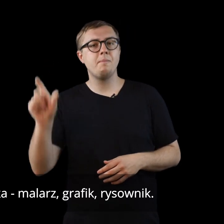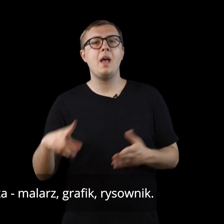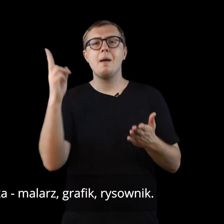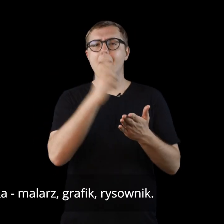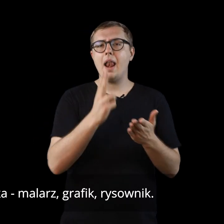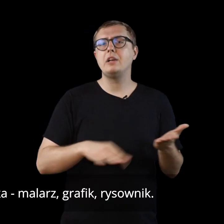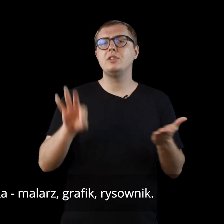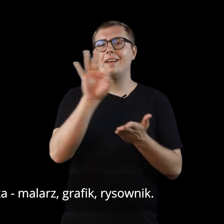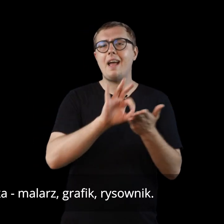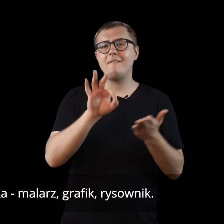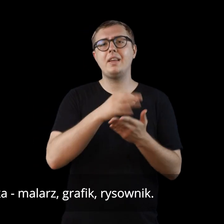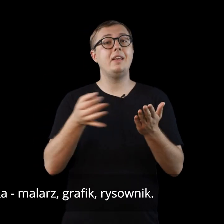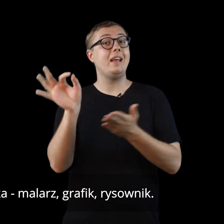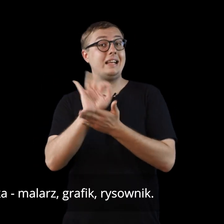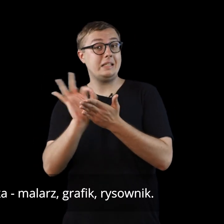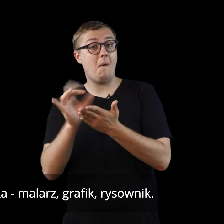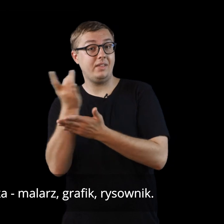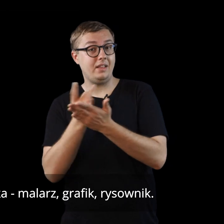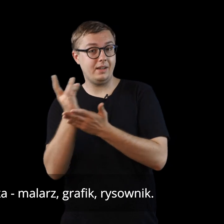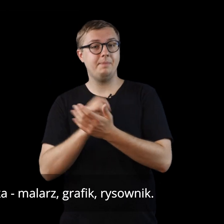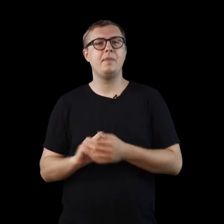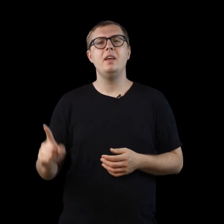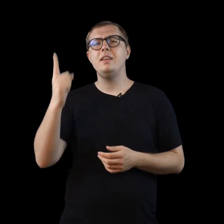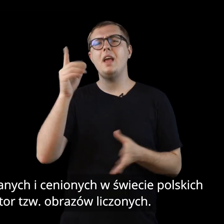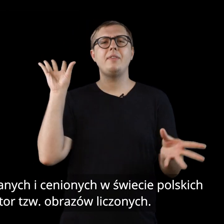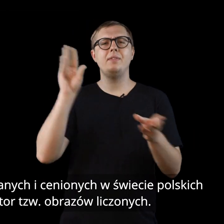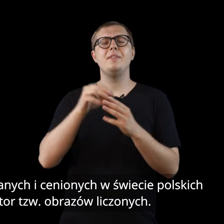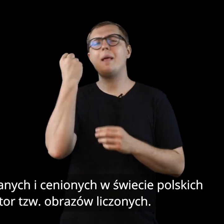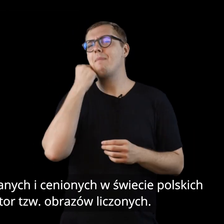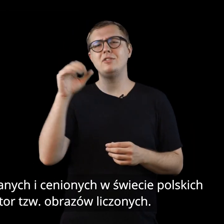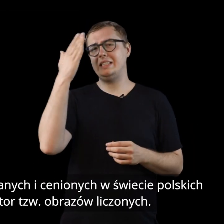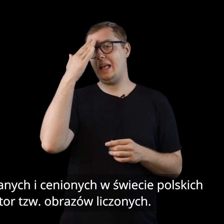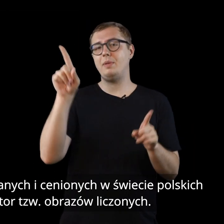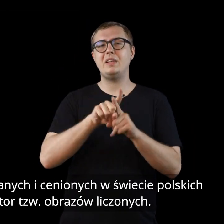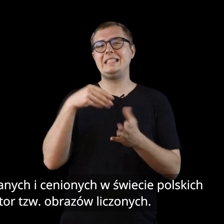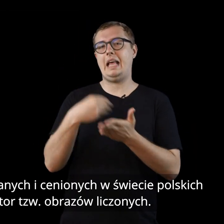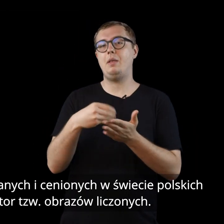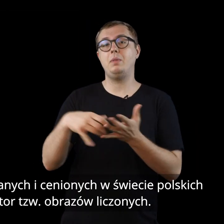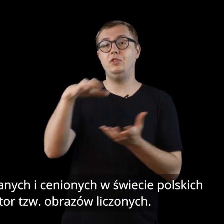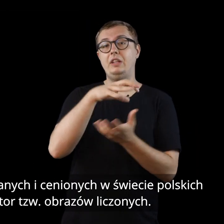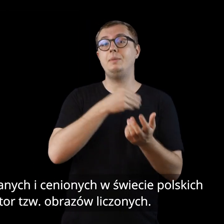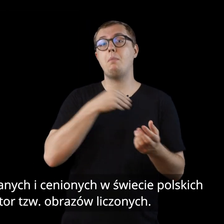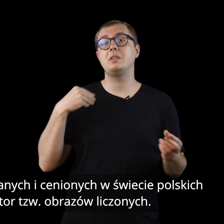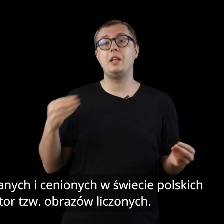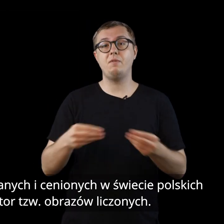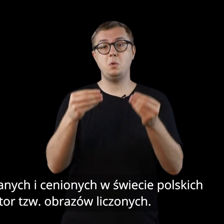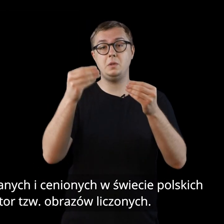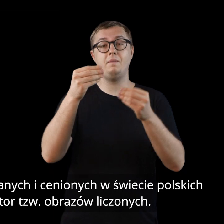malarz, grafik, rysownik Jeden z najbardziej znanych i cenionych w świecie polskich twórców,